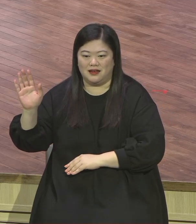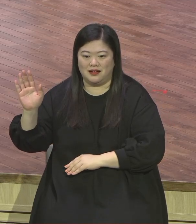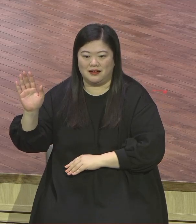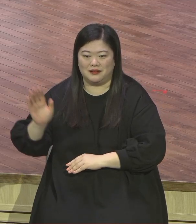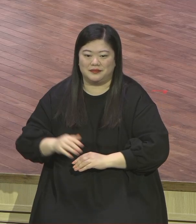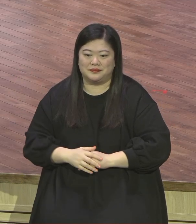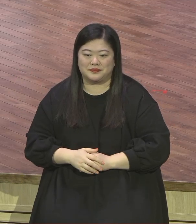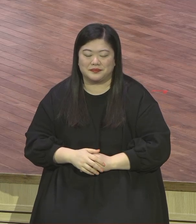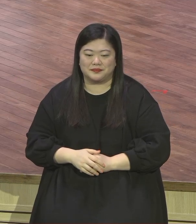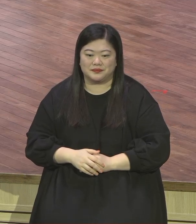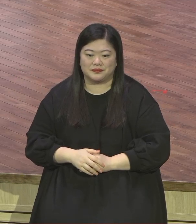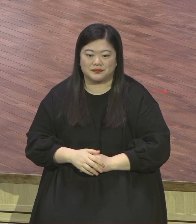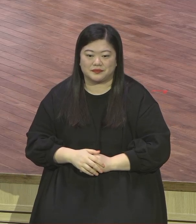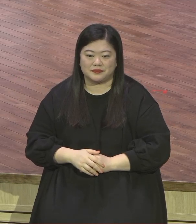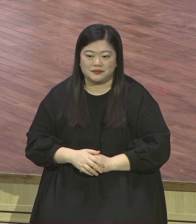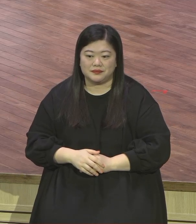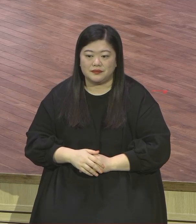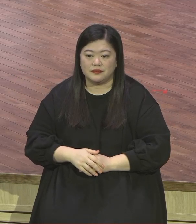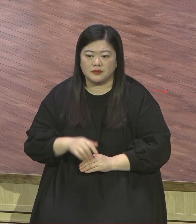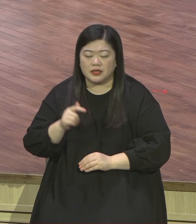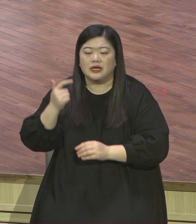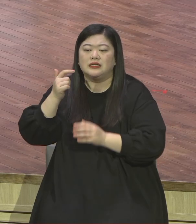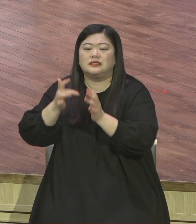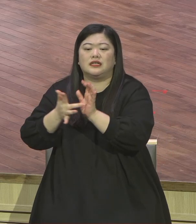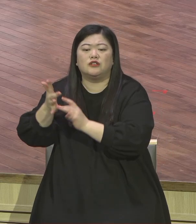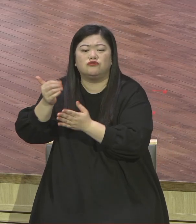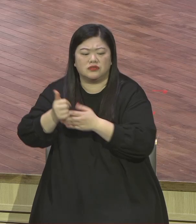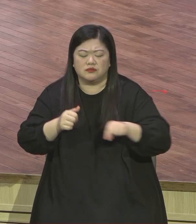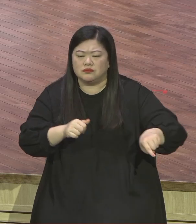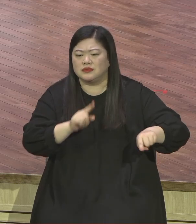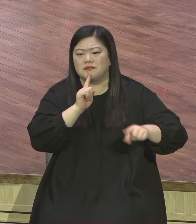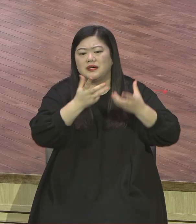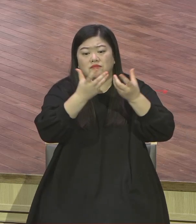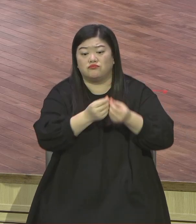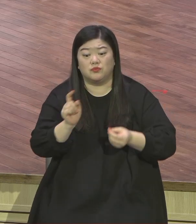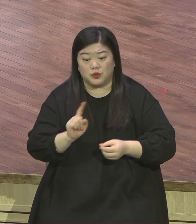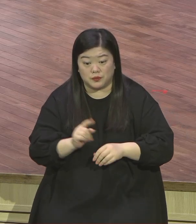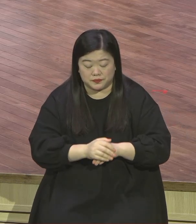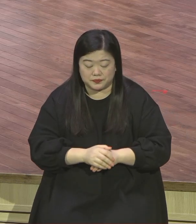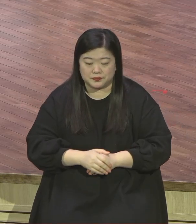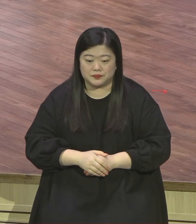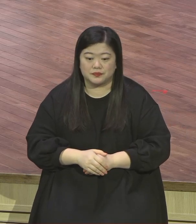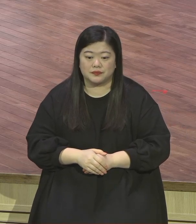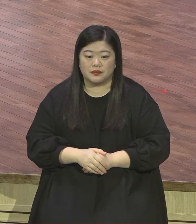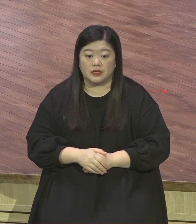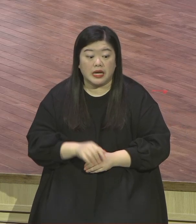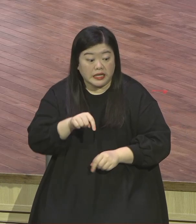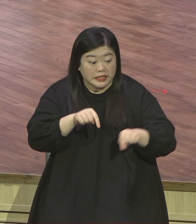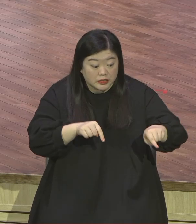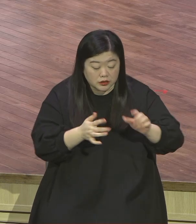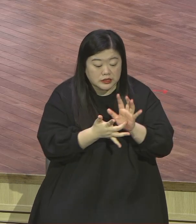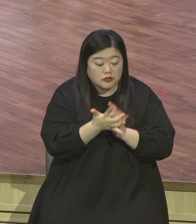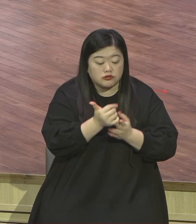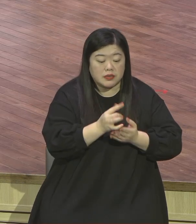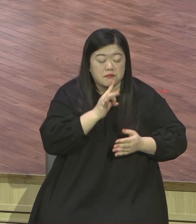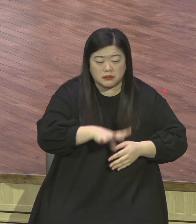영적으로 영적으로 이 비유를 드시면서 그때 흔히 있던 비유입니다. 그 사실들을 비유를 들면서